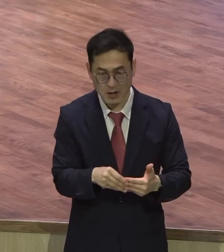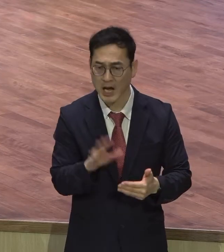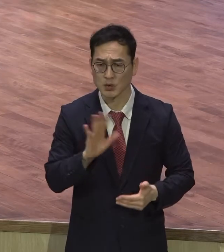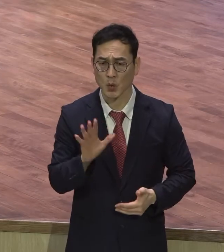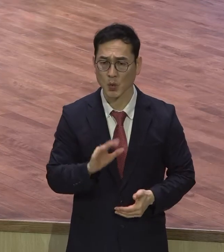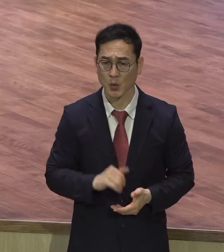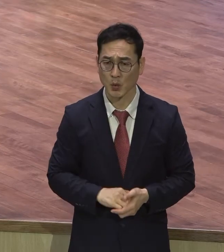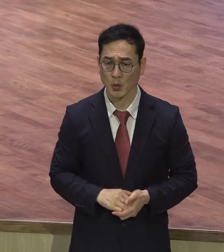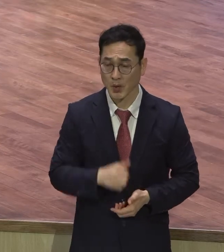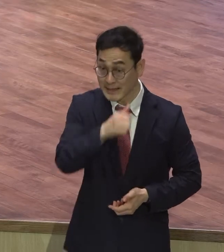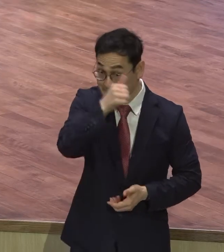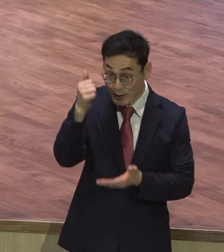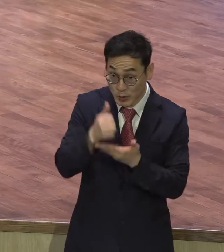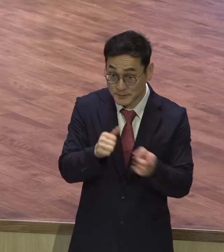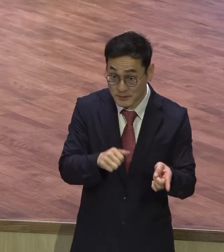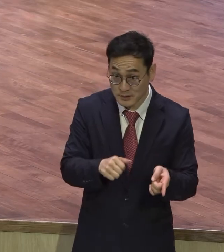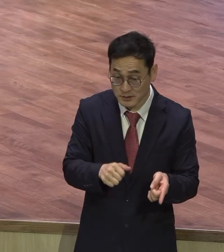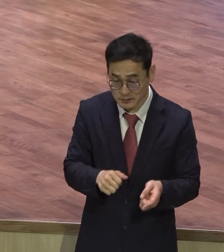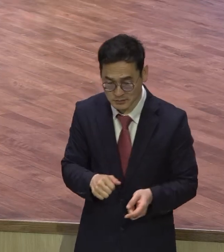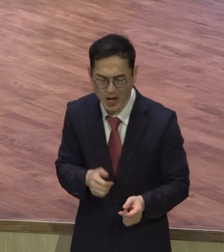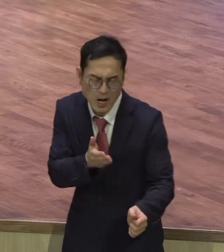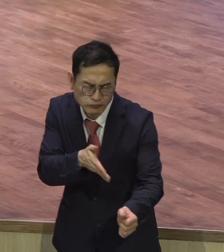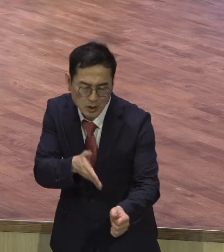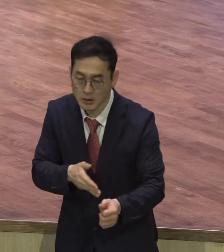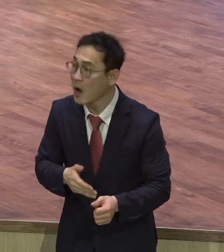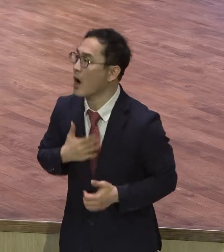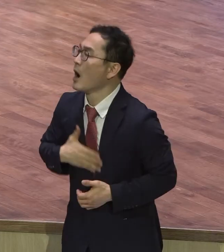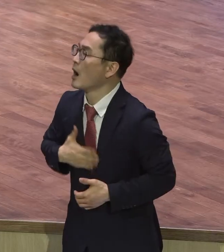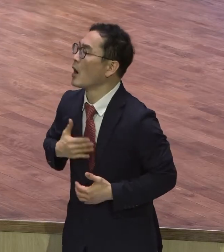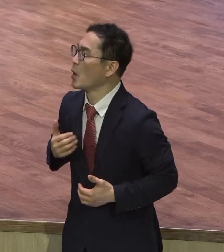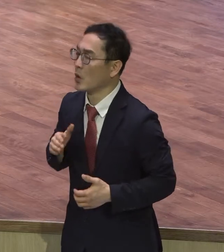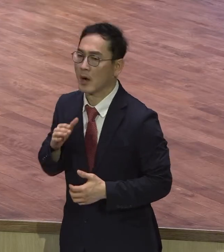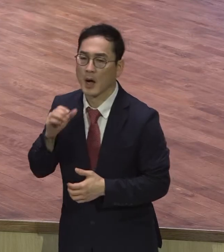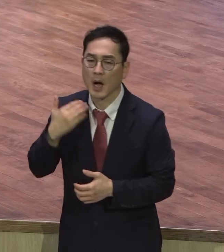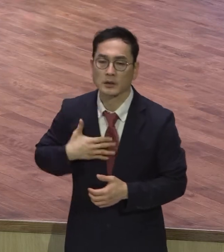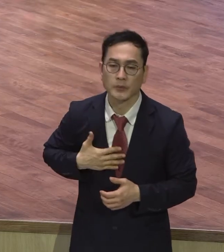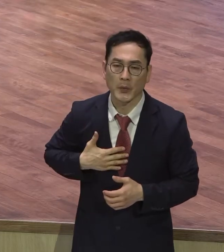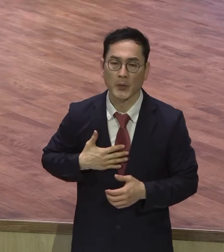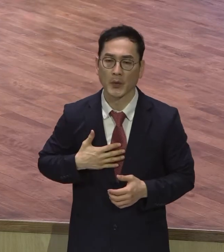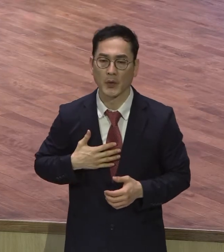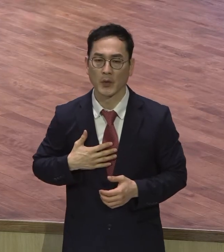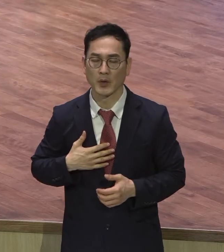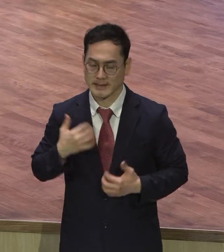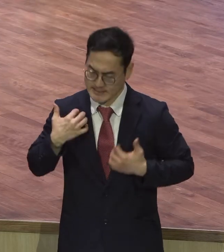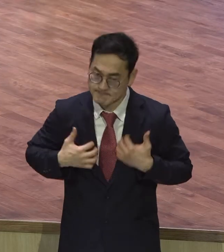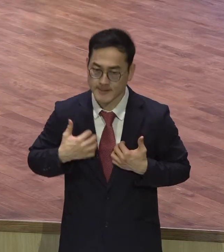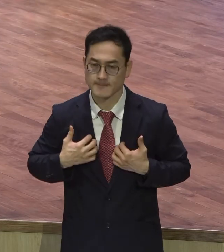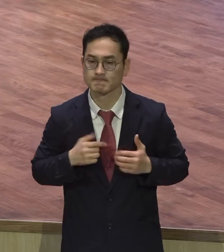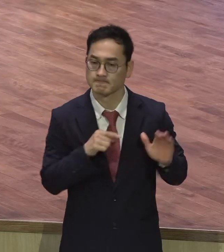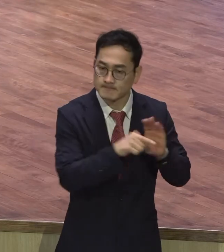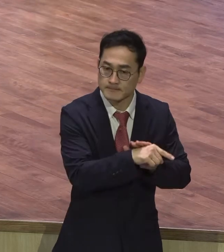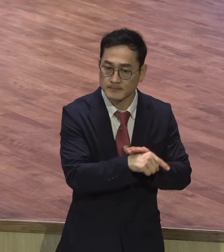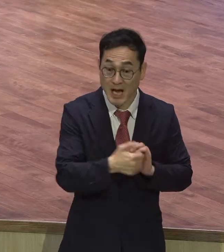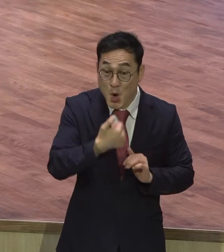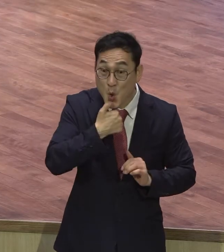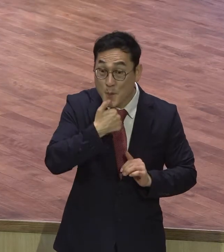자발적으로 적극적으로 그것도 적극적으로 그렇게 추진을 했습니다. 왜냐 로마 식민지 상태에 있어가지고